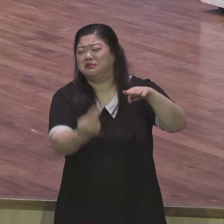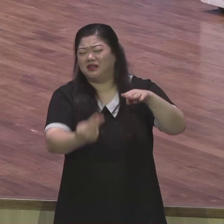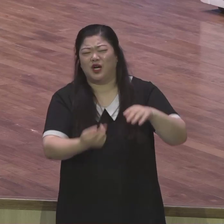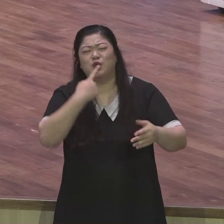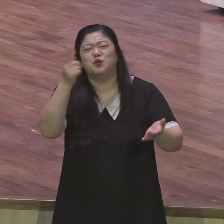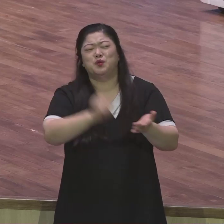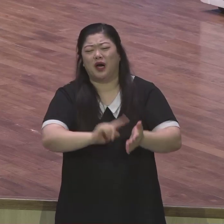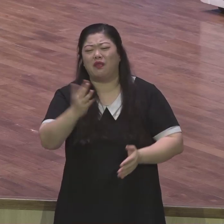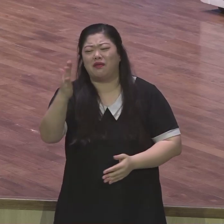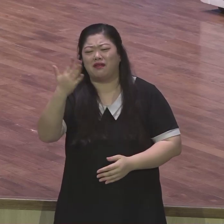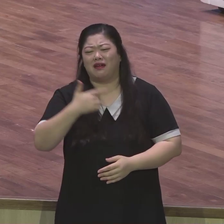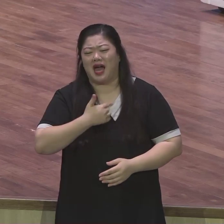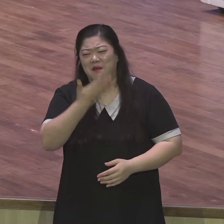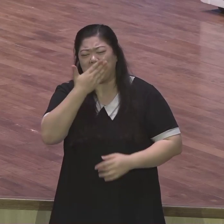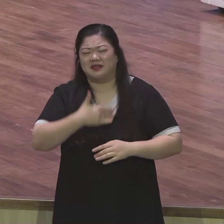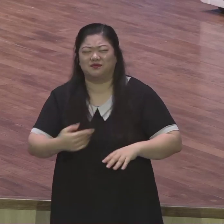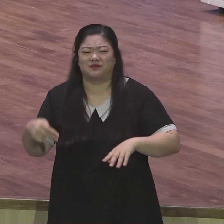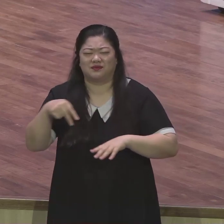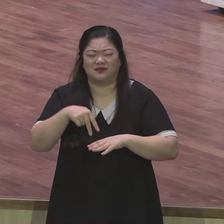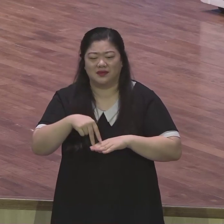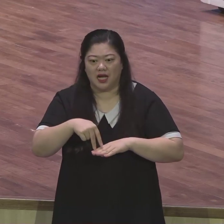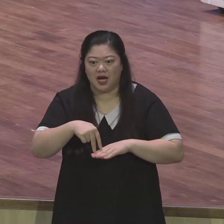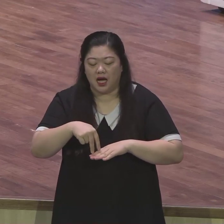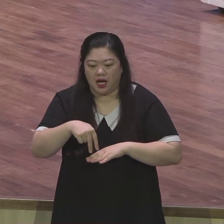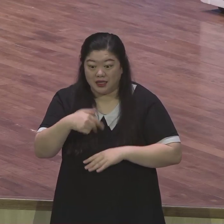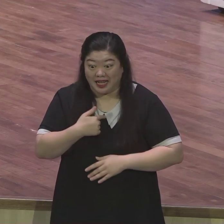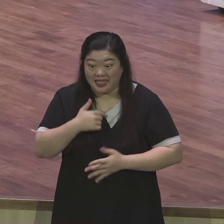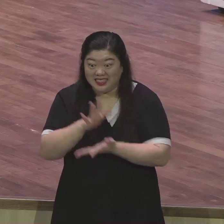하니까 내 내와 내 다리는 따로 움직이고 있구나